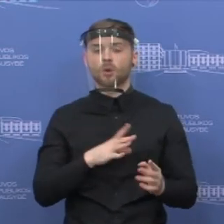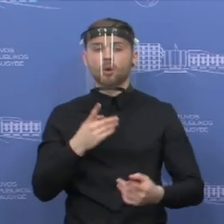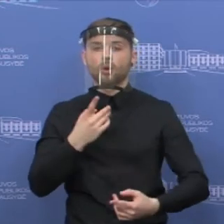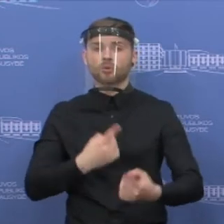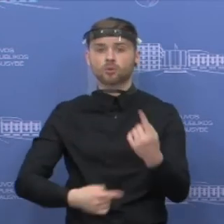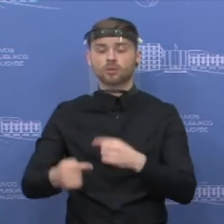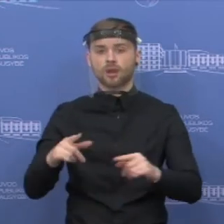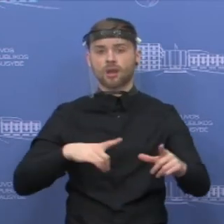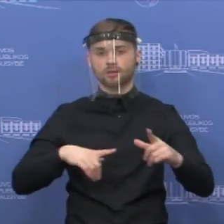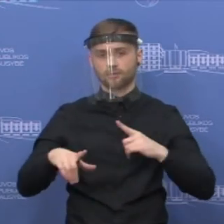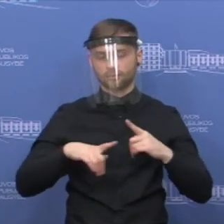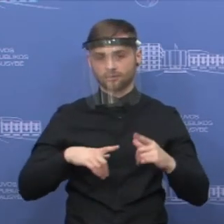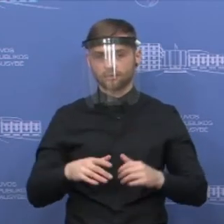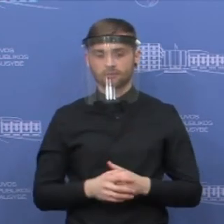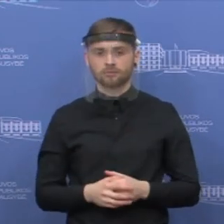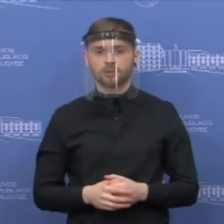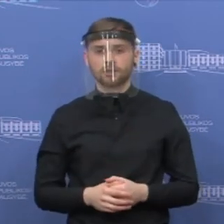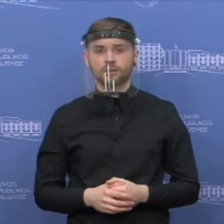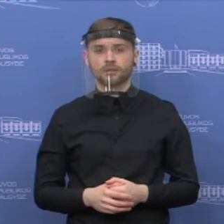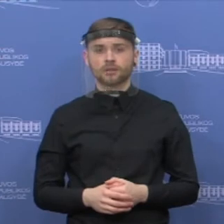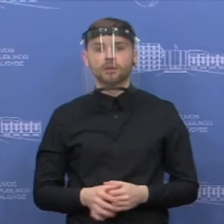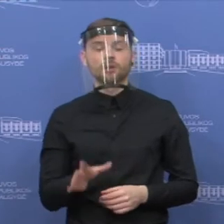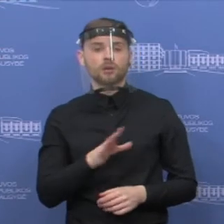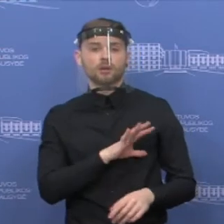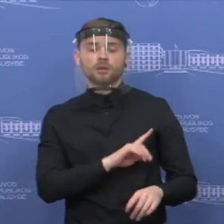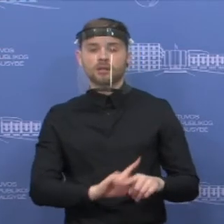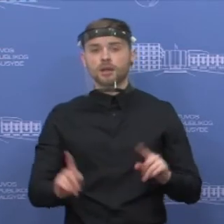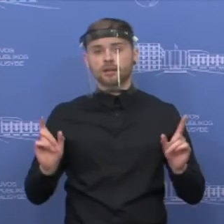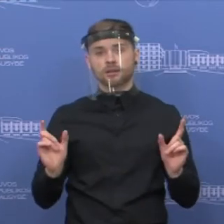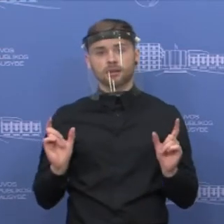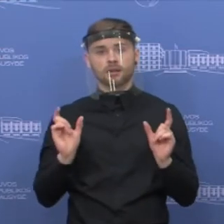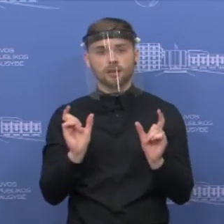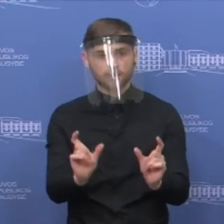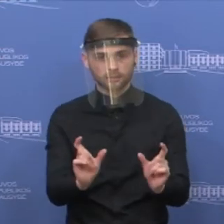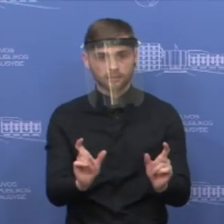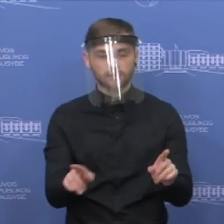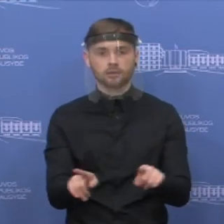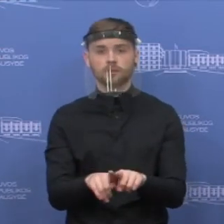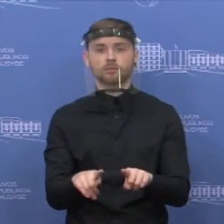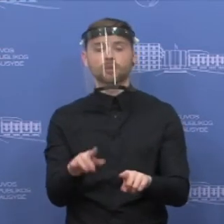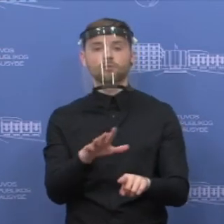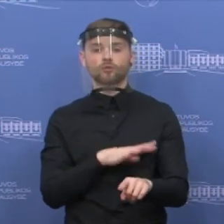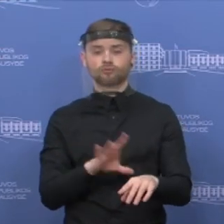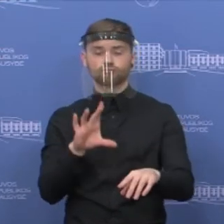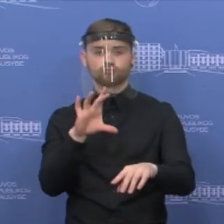iš atostogų, buvo karantinuotas ir jam buvo nustatytas